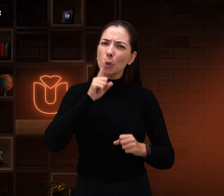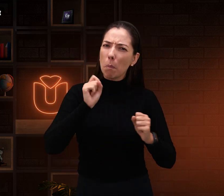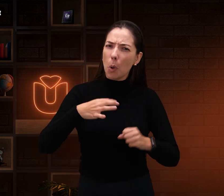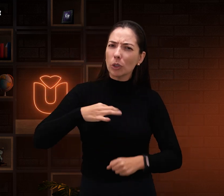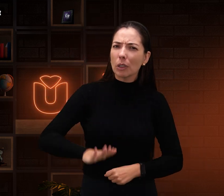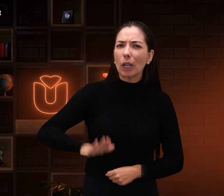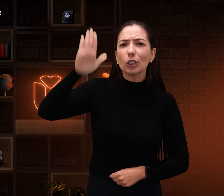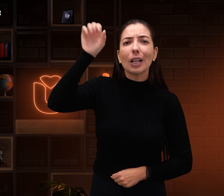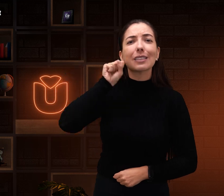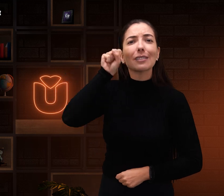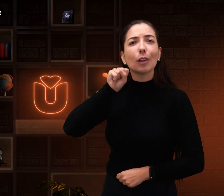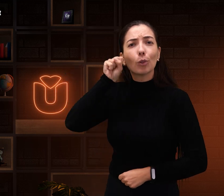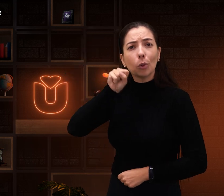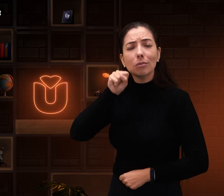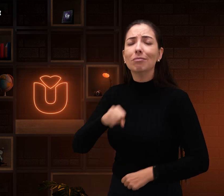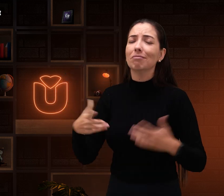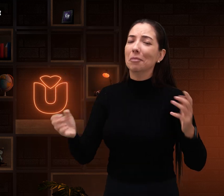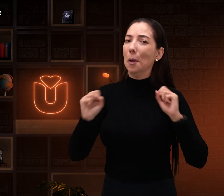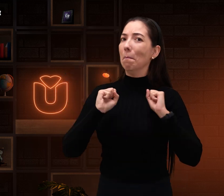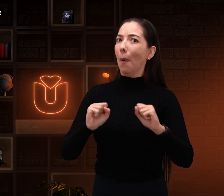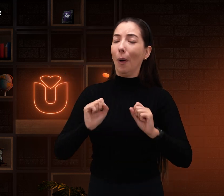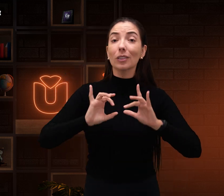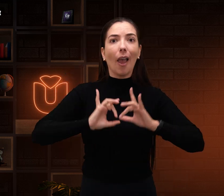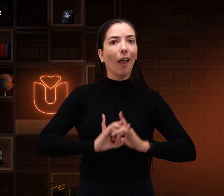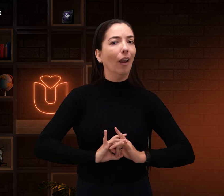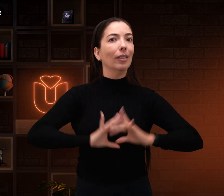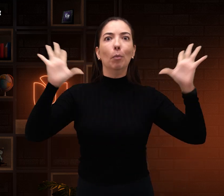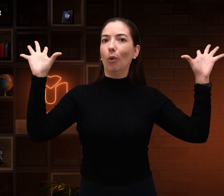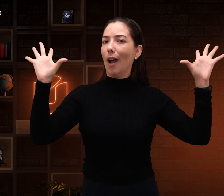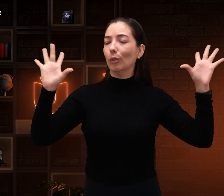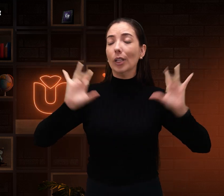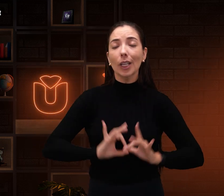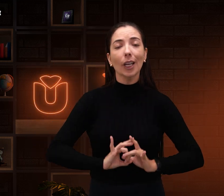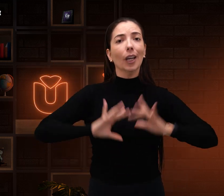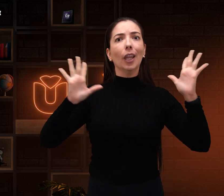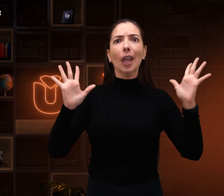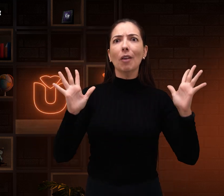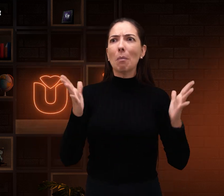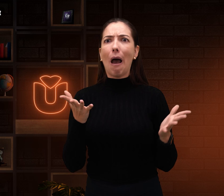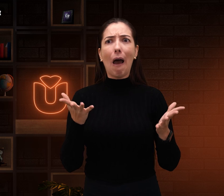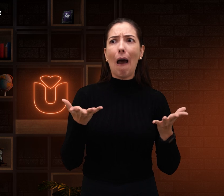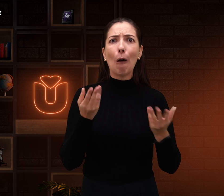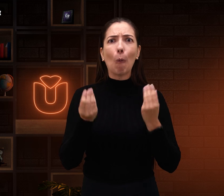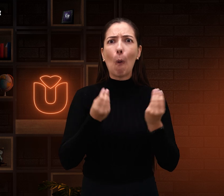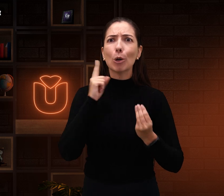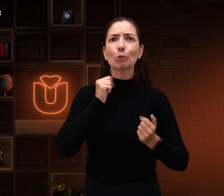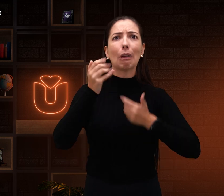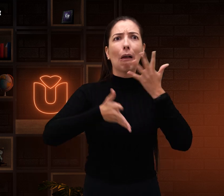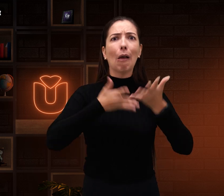pode ser candidato a senador? Claro que pode, ele é livre para isso. Ai, muitos pensam, mas como que ele vai se